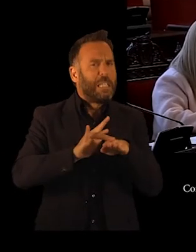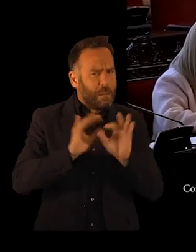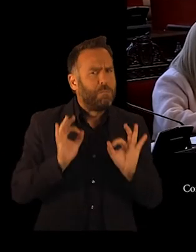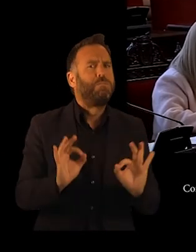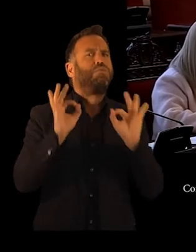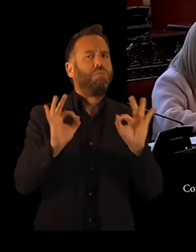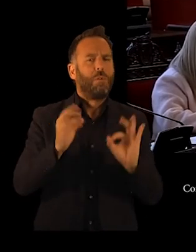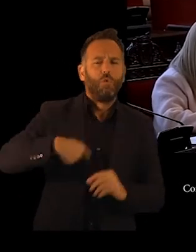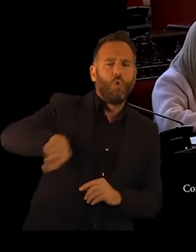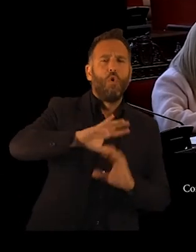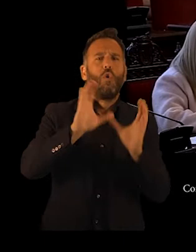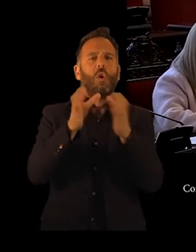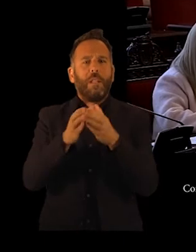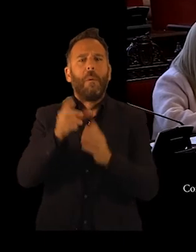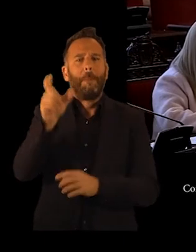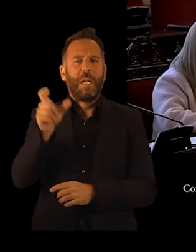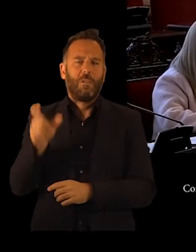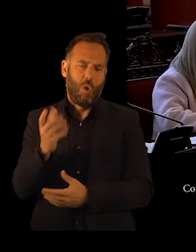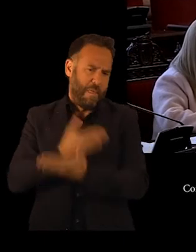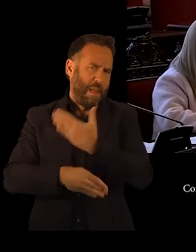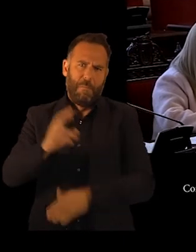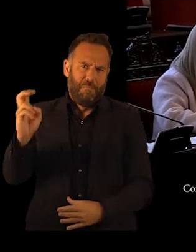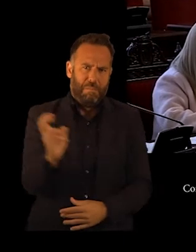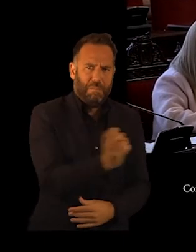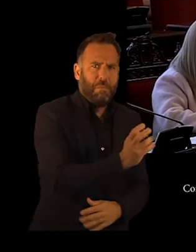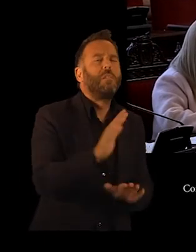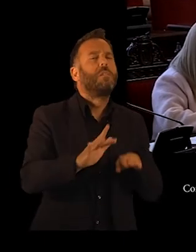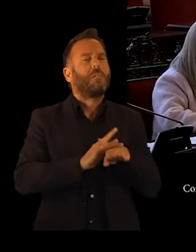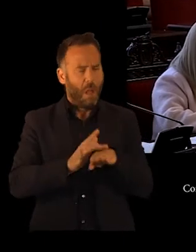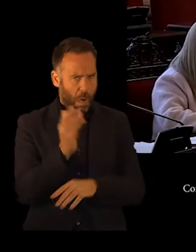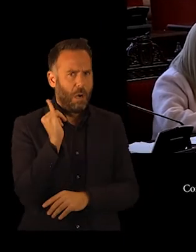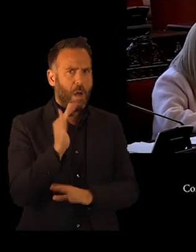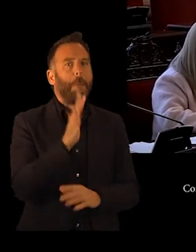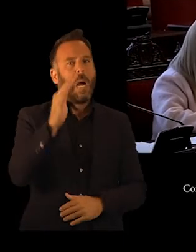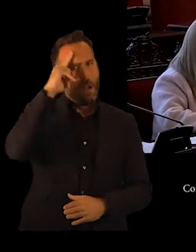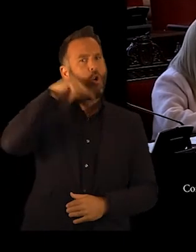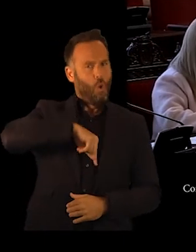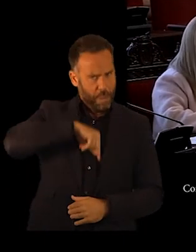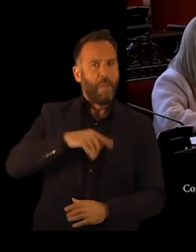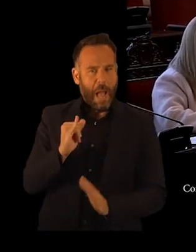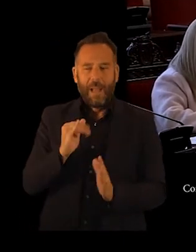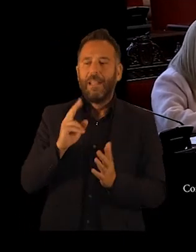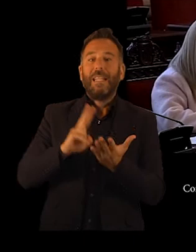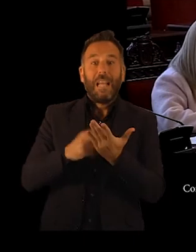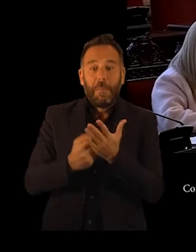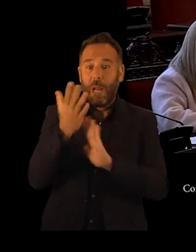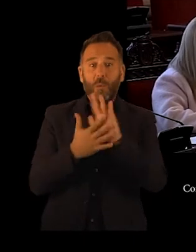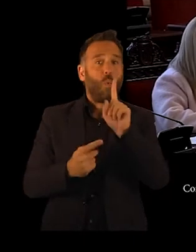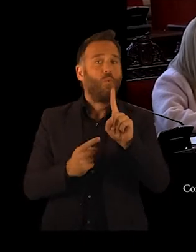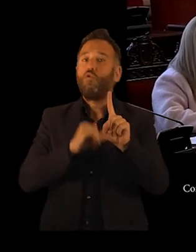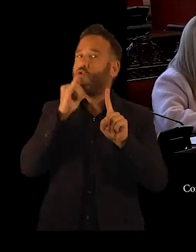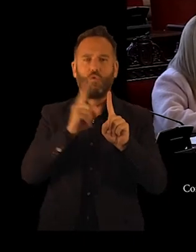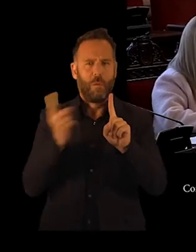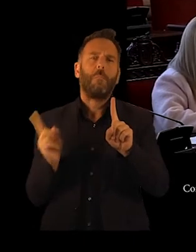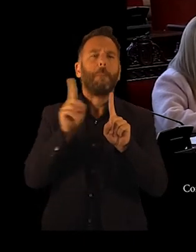necesidades de todos los colectivos con personas con diversidad funcional y somos conscientes de la necesidad de implementar el servicio de intérprete de lengua de signo,